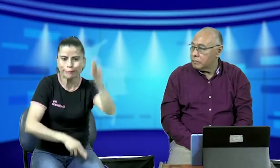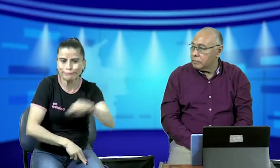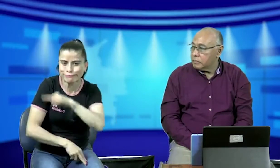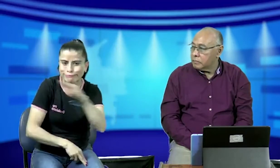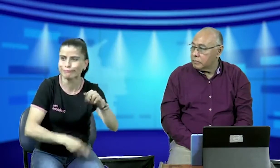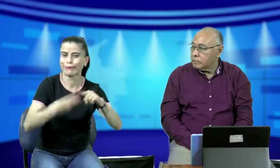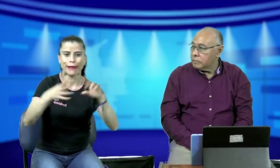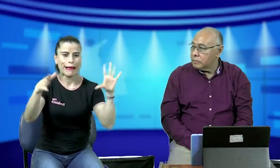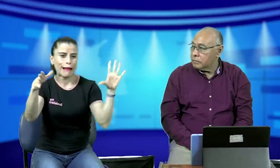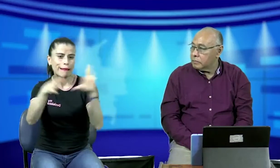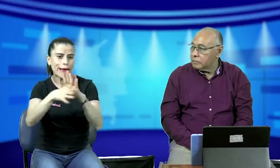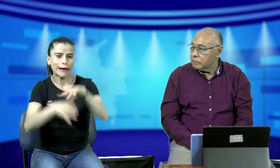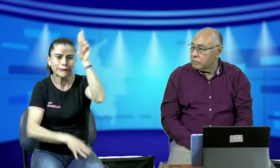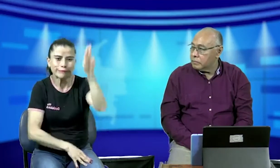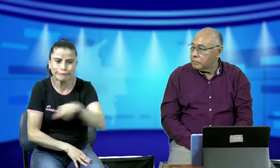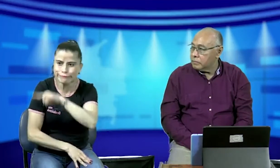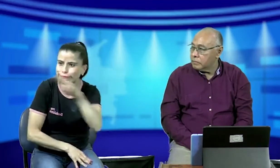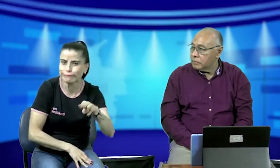público transporte de carga